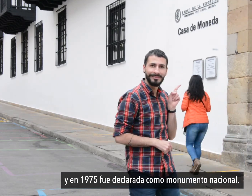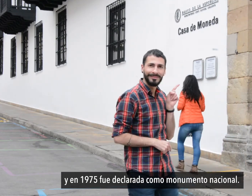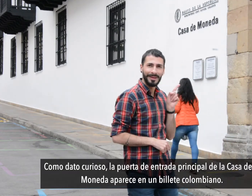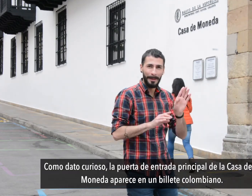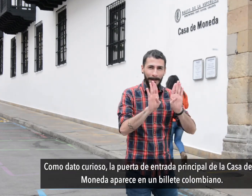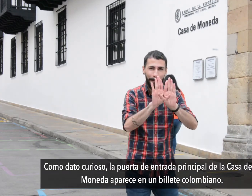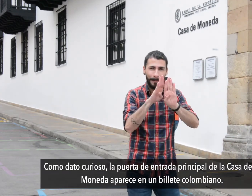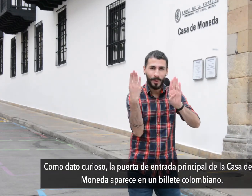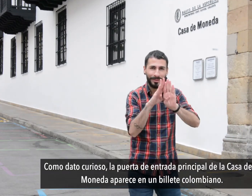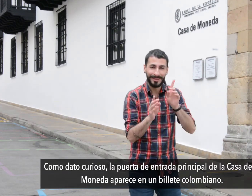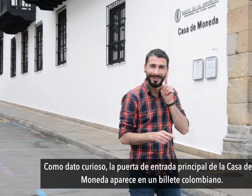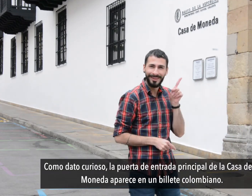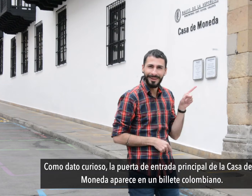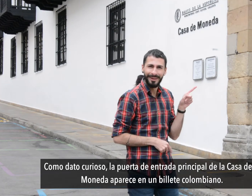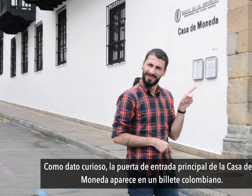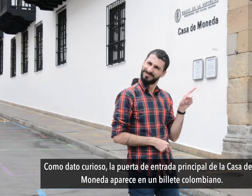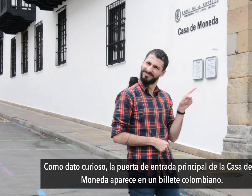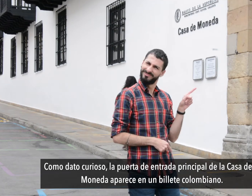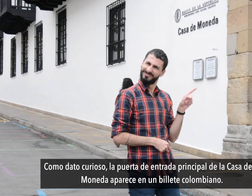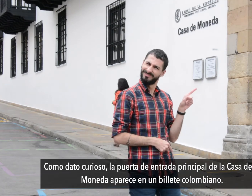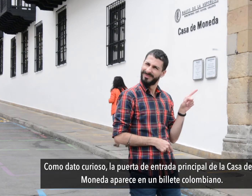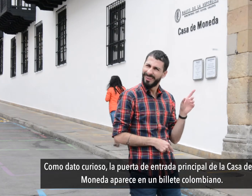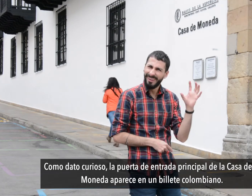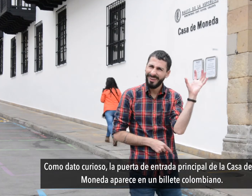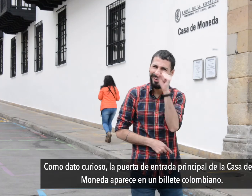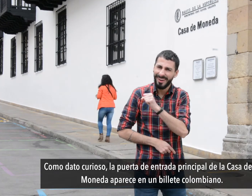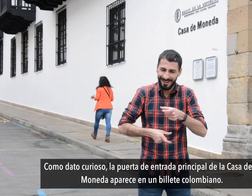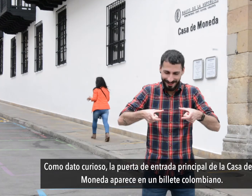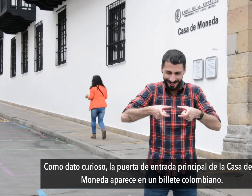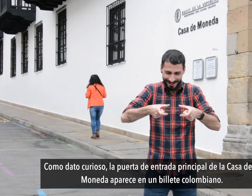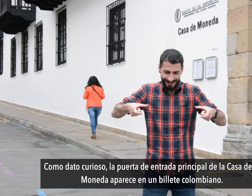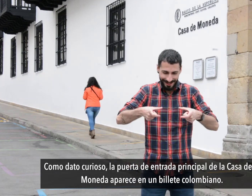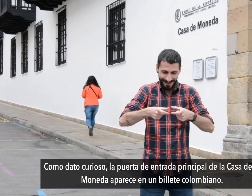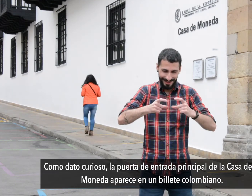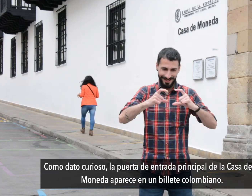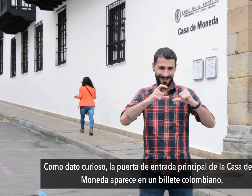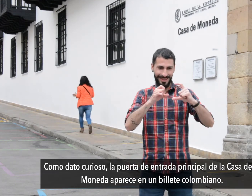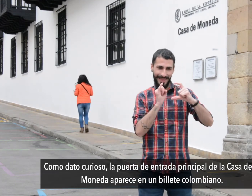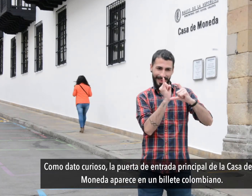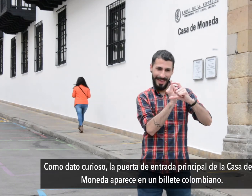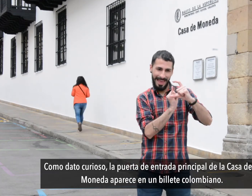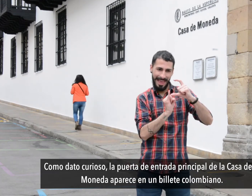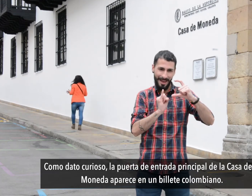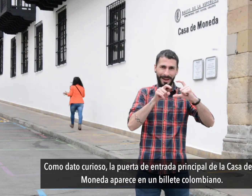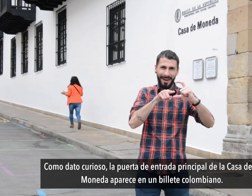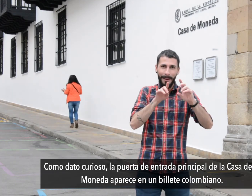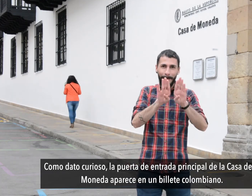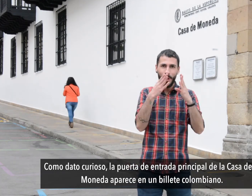Como dato curioso, la puerta de entrada principal de la Casa de la Moneda aparece en un billete colombiano.